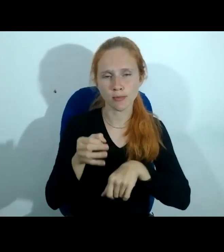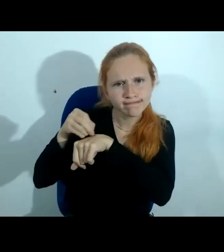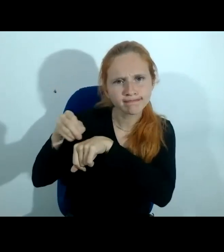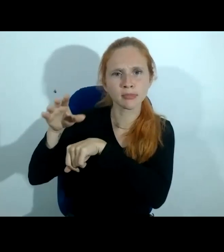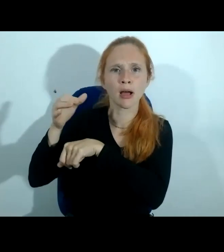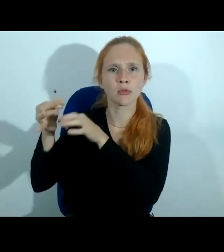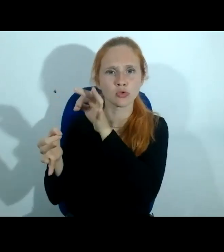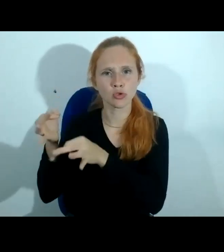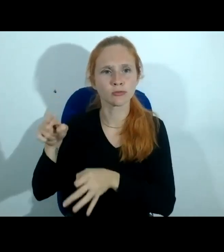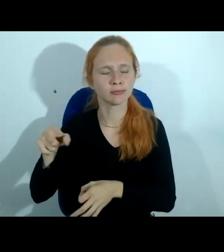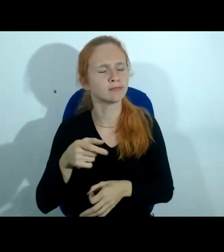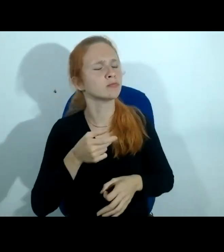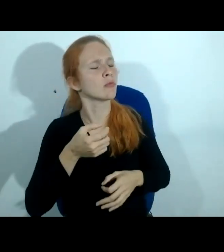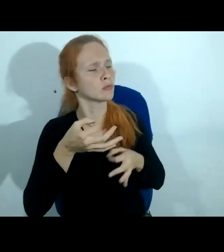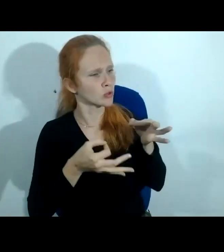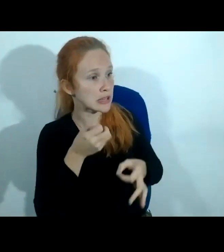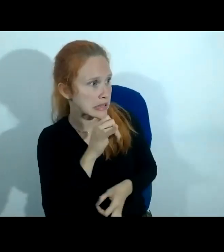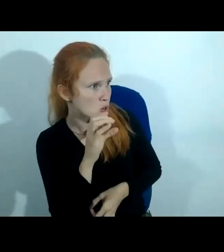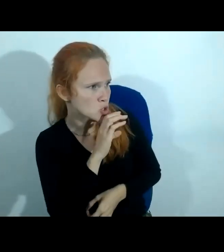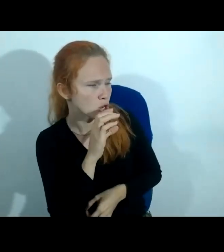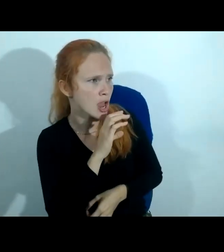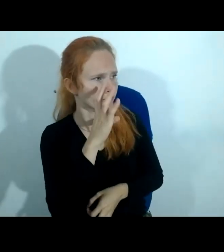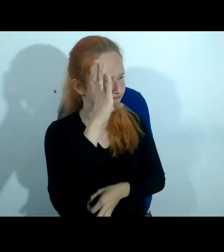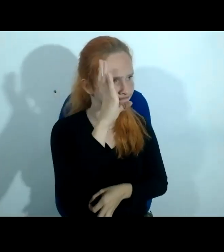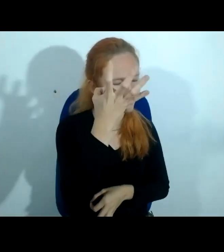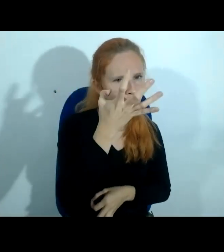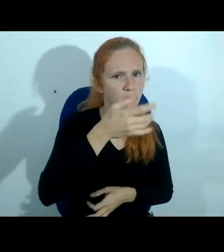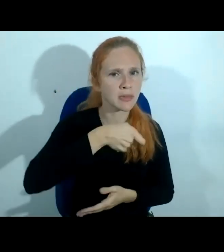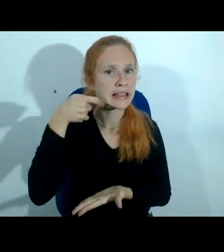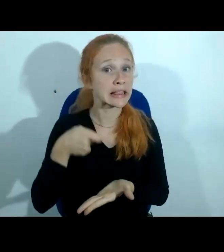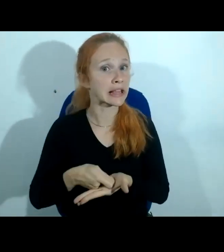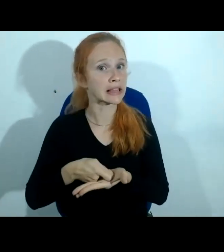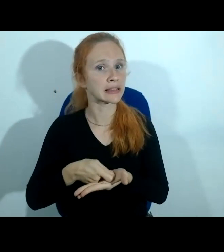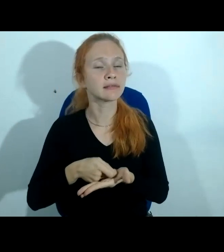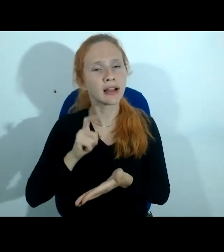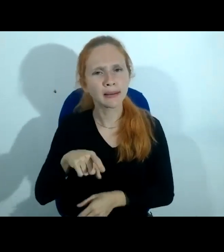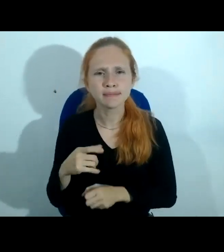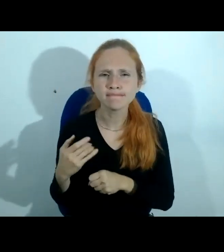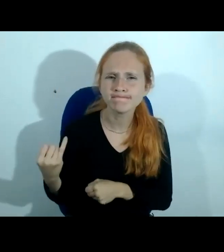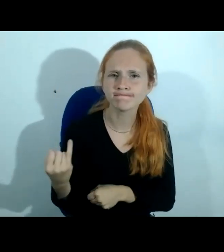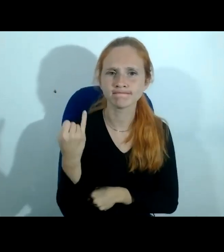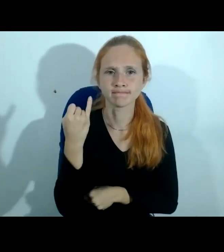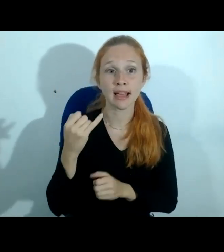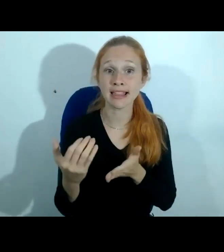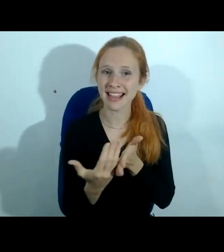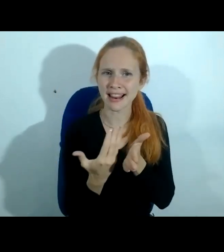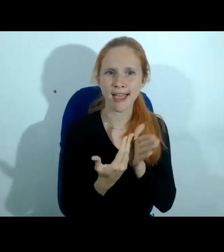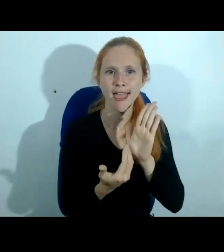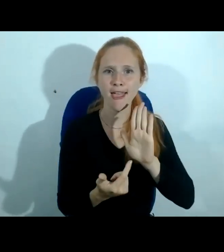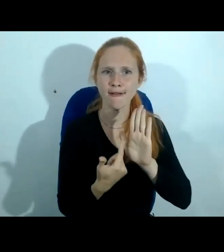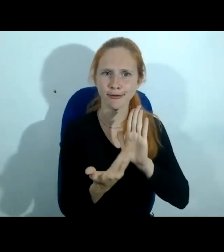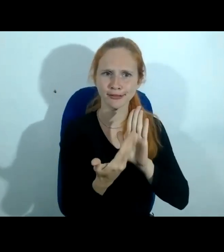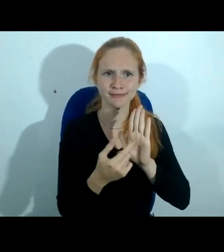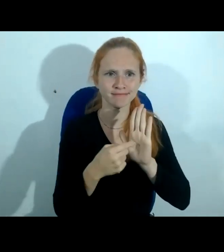apreciar numa medida de urgência numa decisão numa sentença então é fundamental e esse livro aqui senhoras e senhores é um